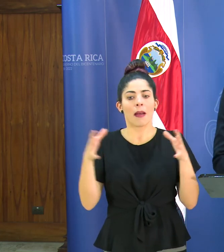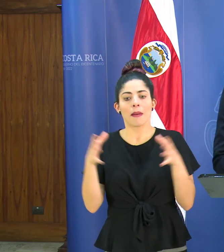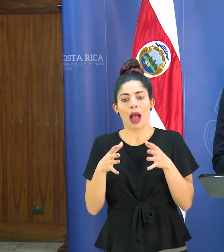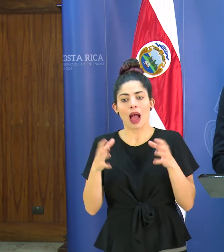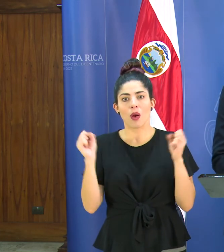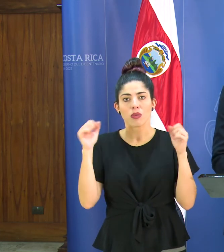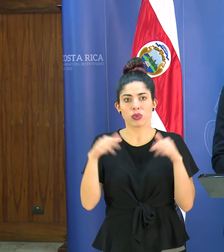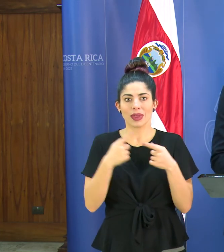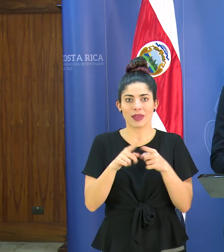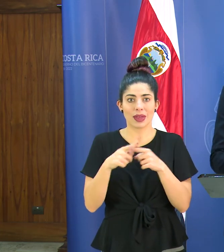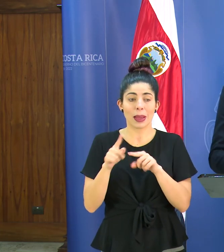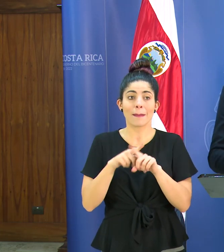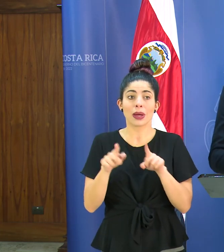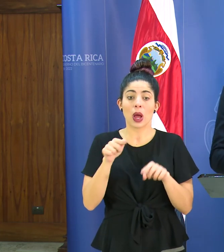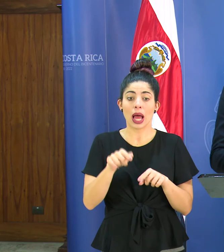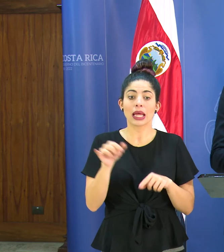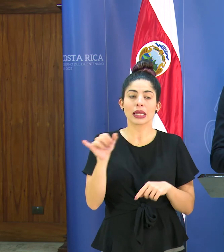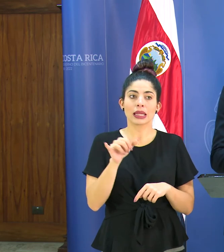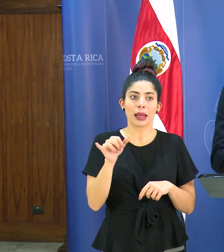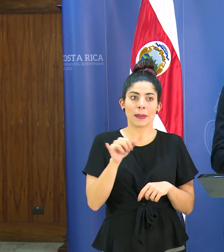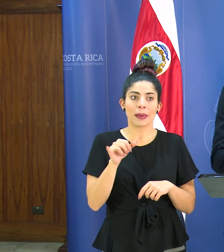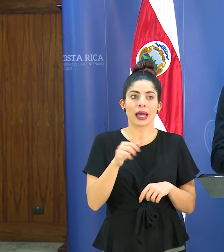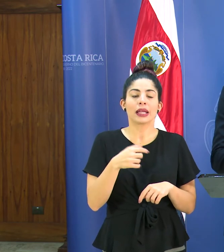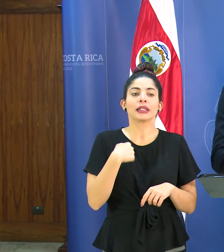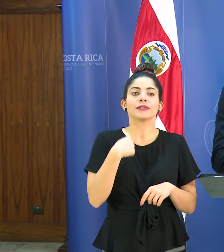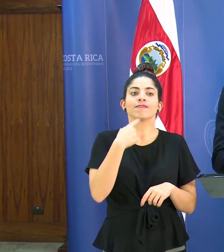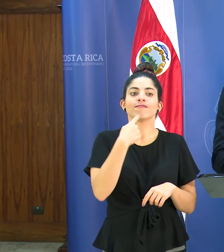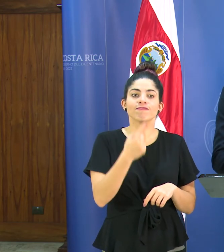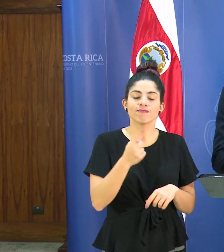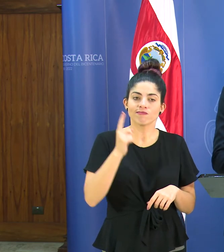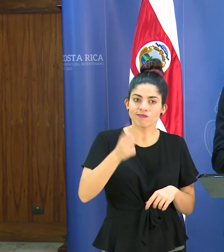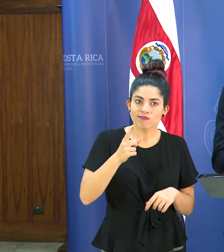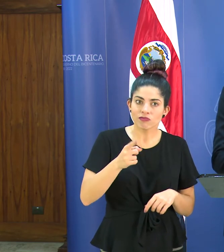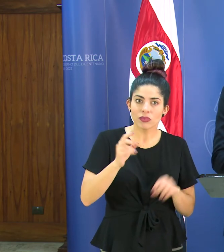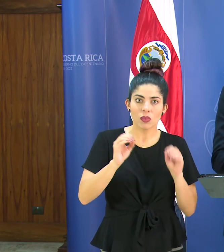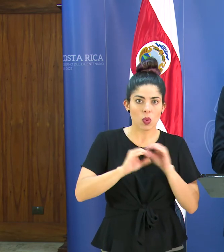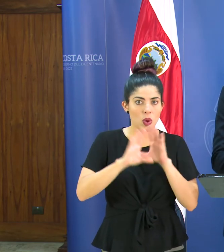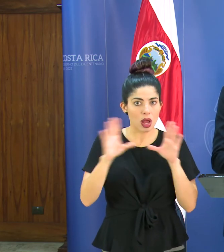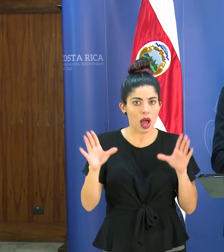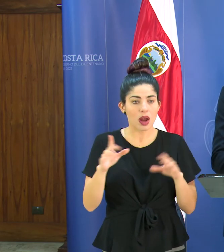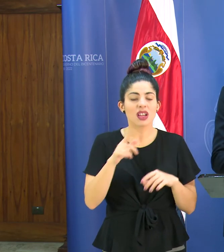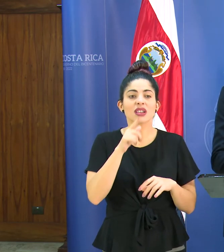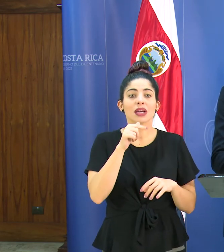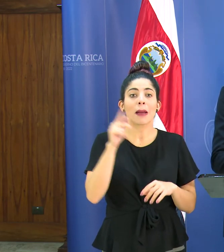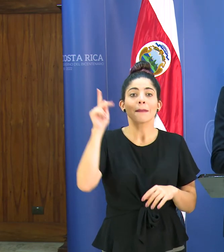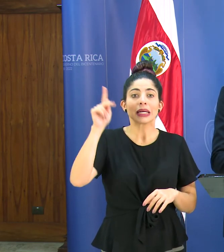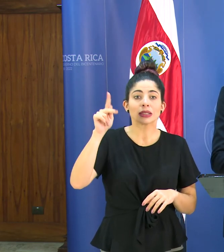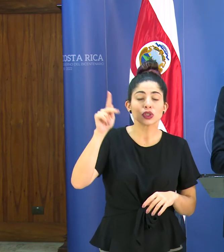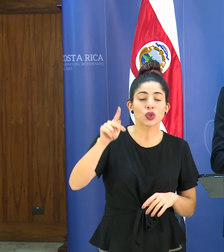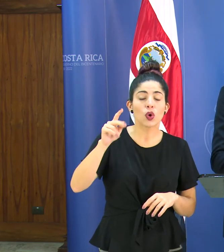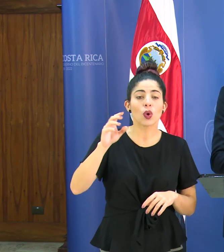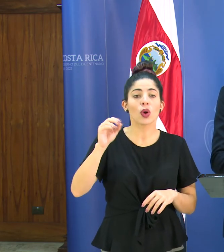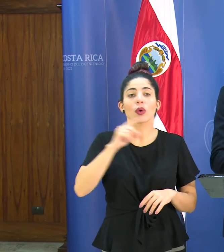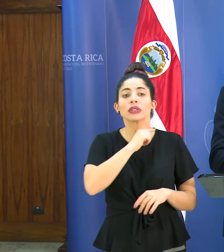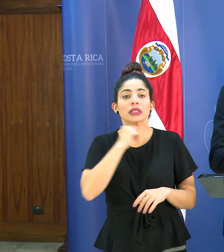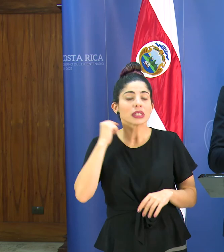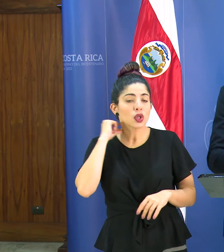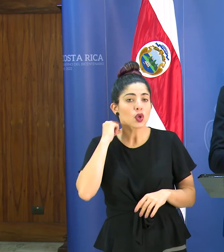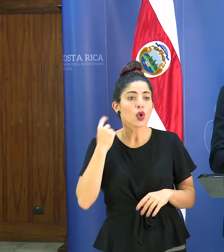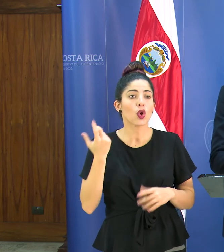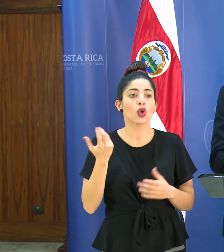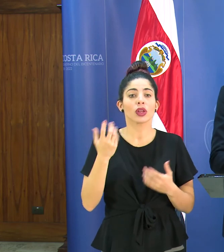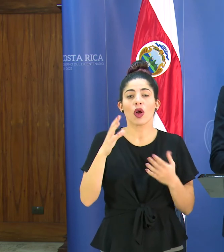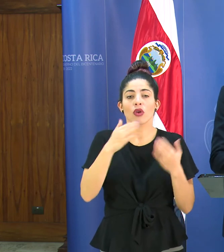concentraciones pero aquí también estamos indicando y exhortando muy claramente a los pastores y curas y